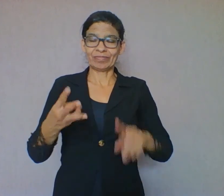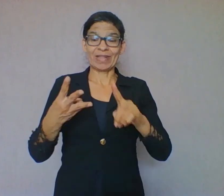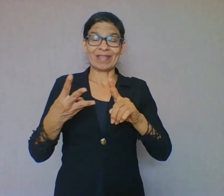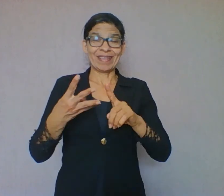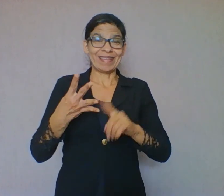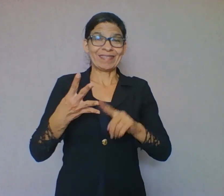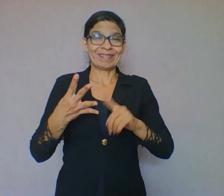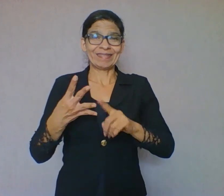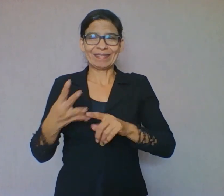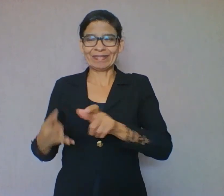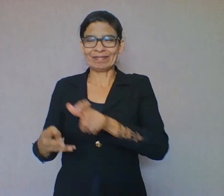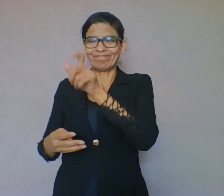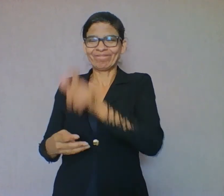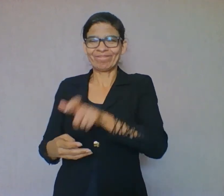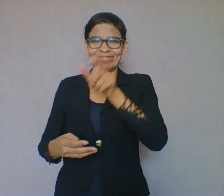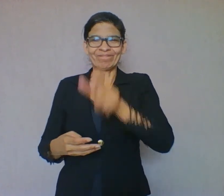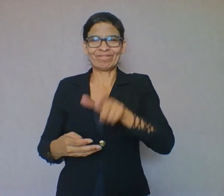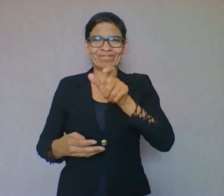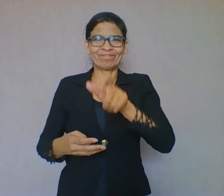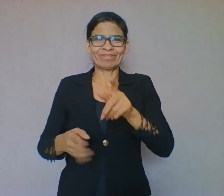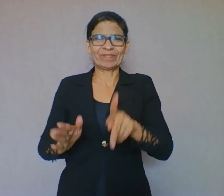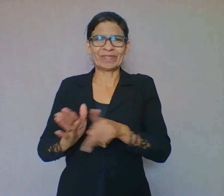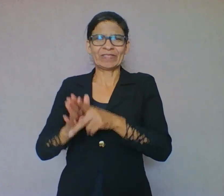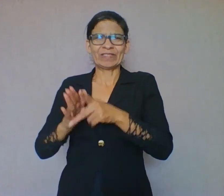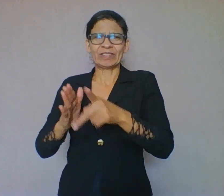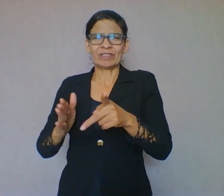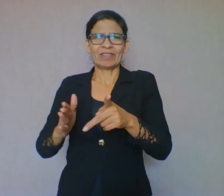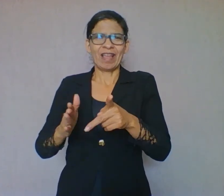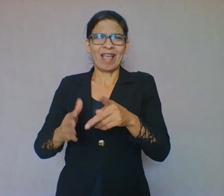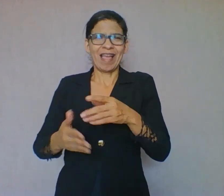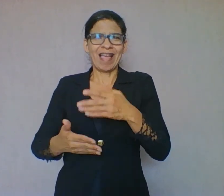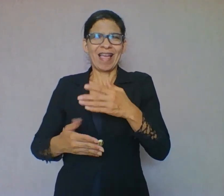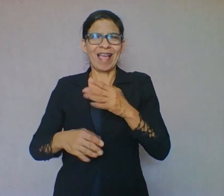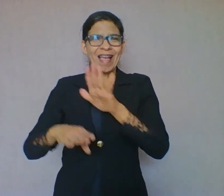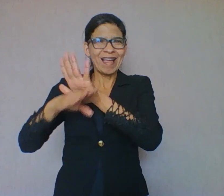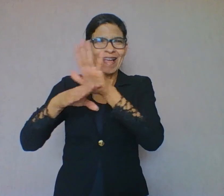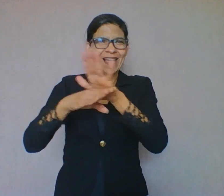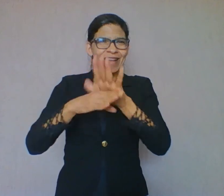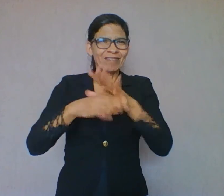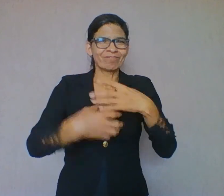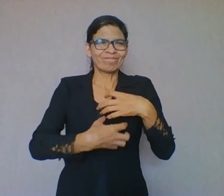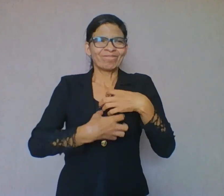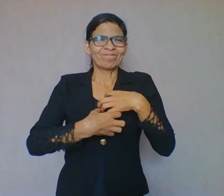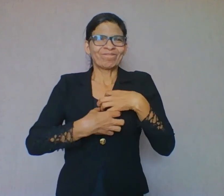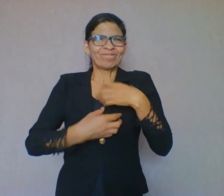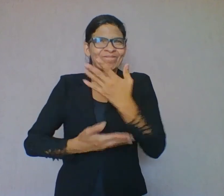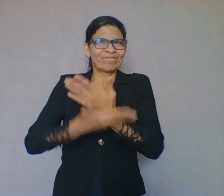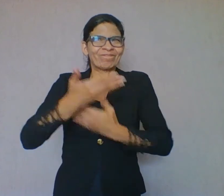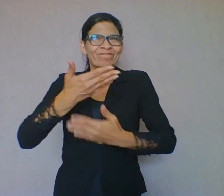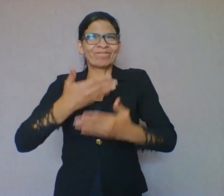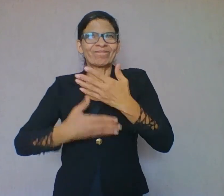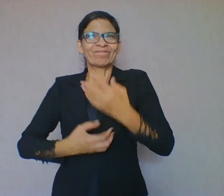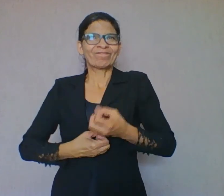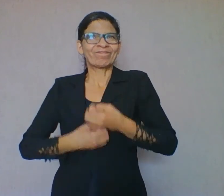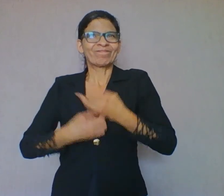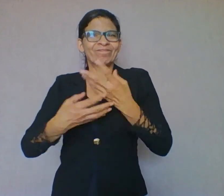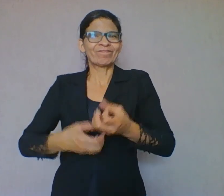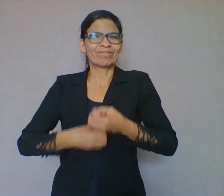corroborando para a produção de sentido. Consideramos que todo texto é entendido como unidade básica de comunicação.